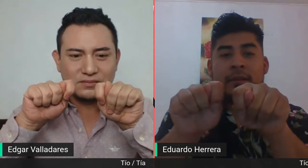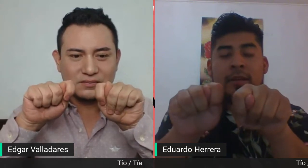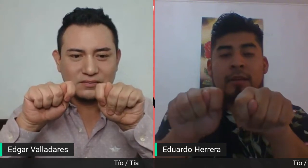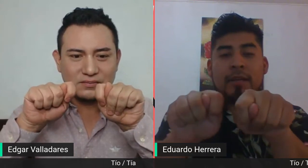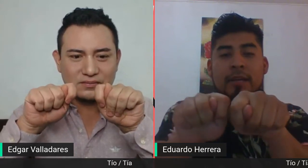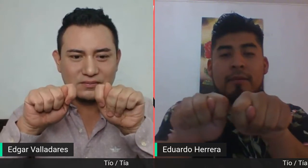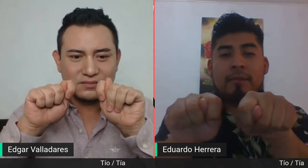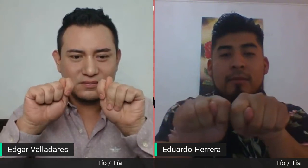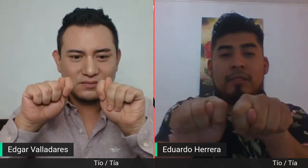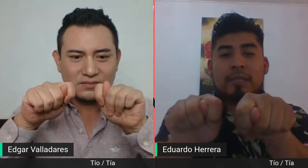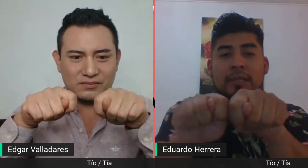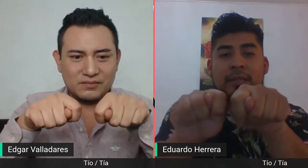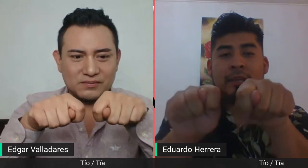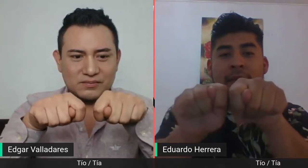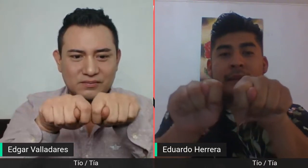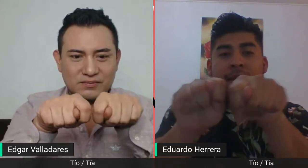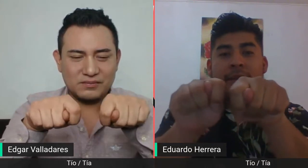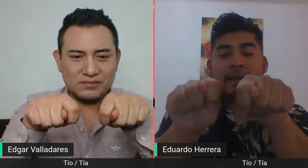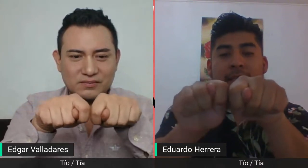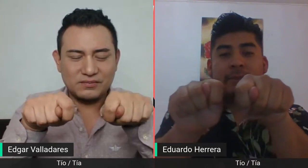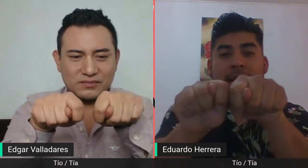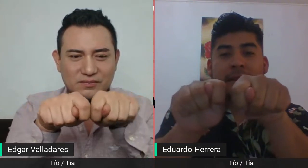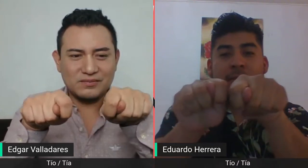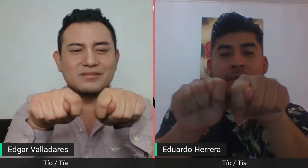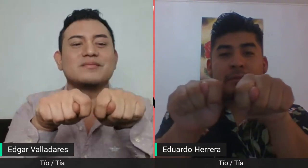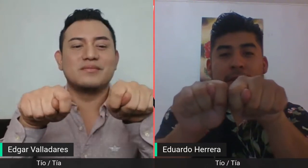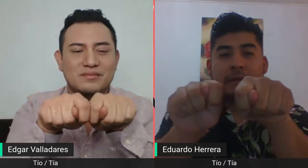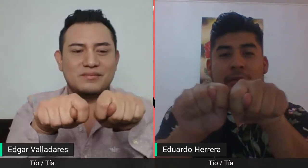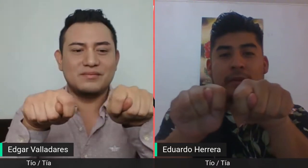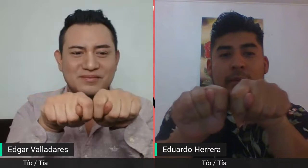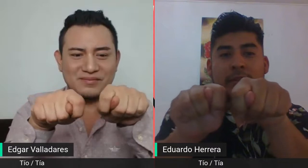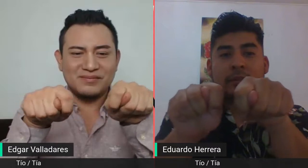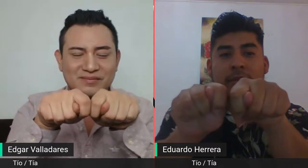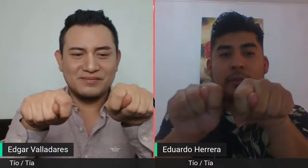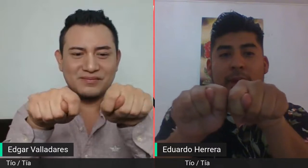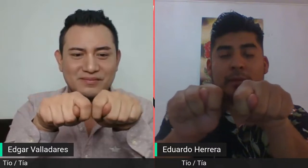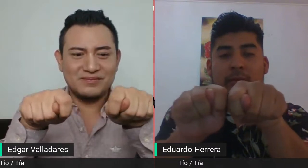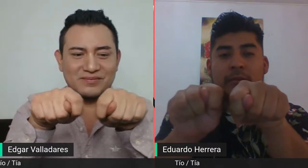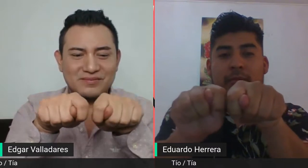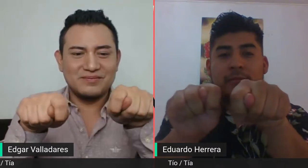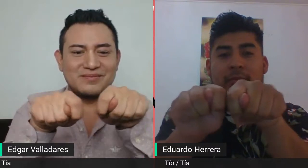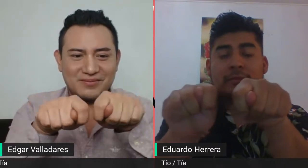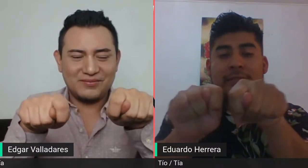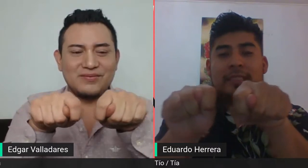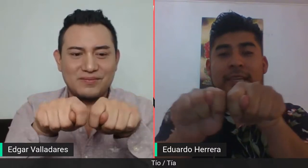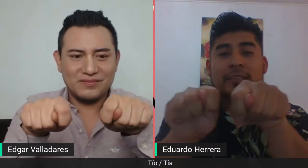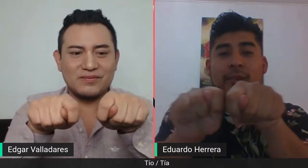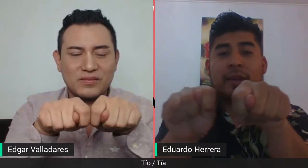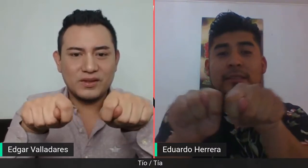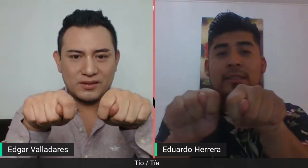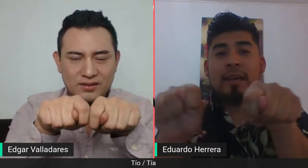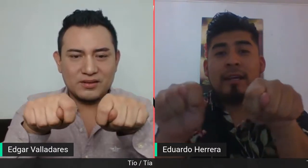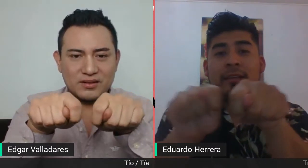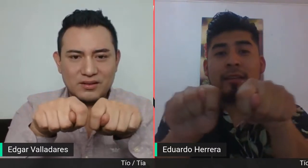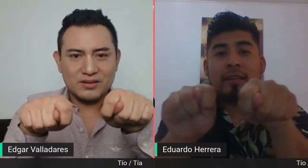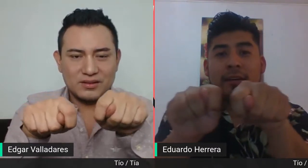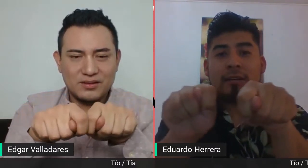Y vamos a hacer este pequeño movimiento. Como si los golpeáramos. Y esto es tío.